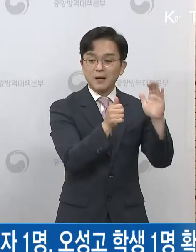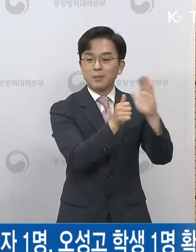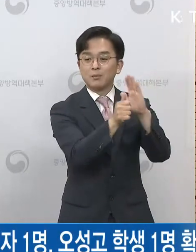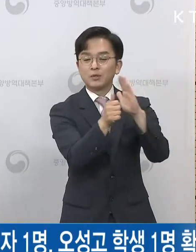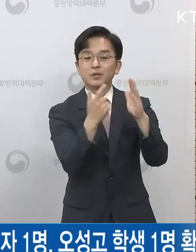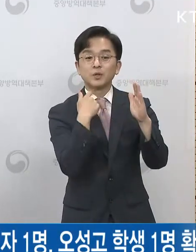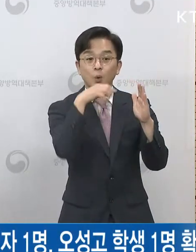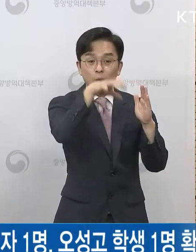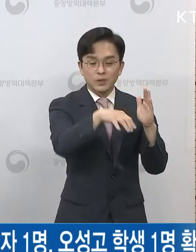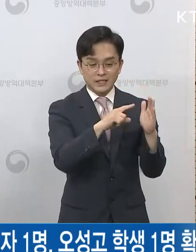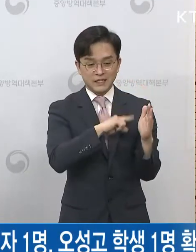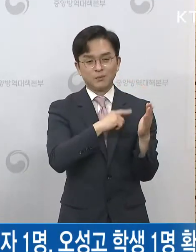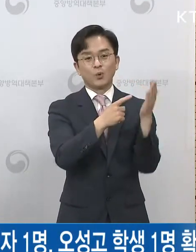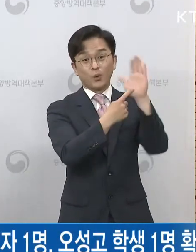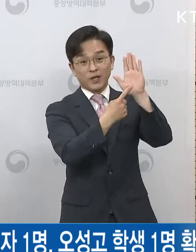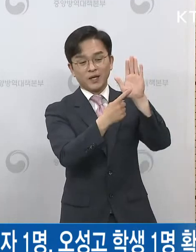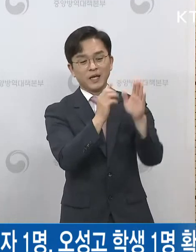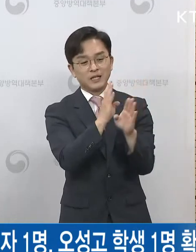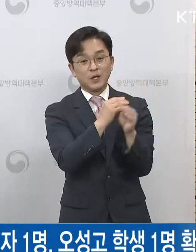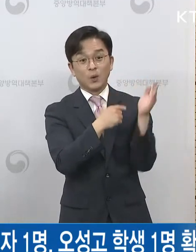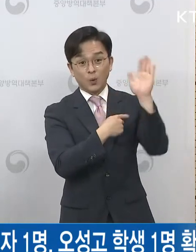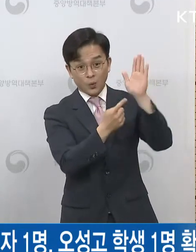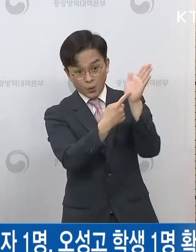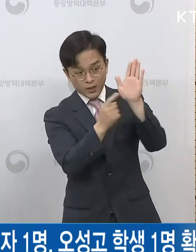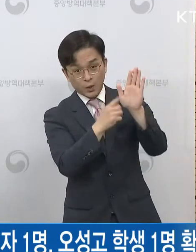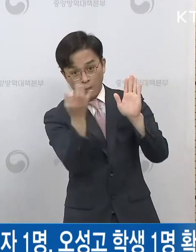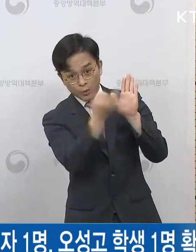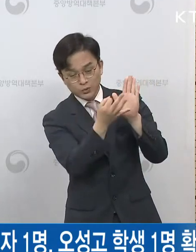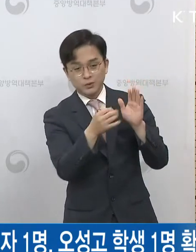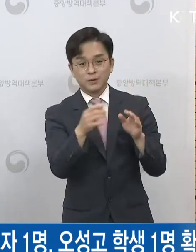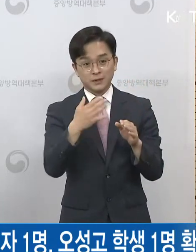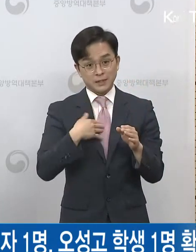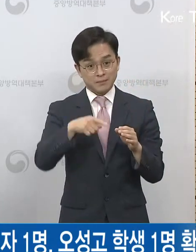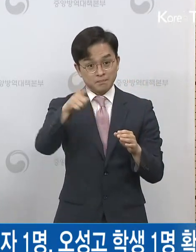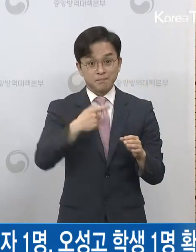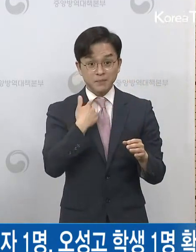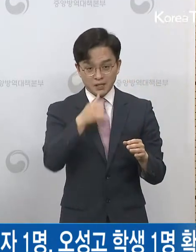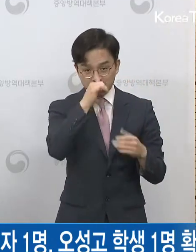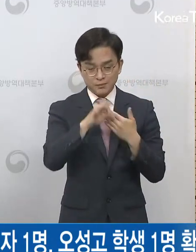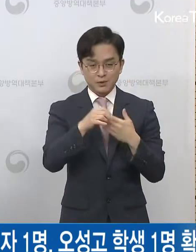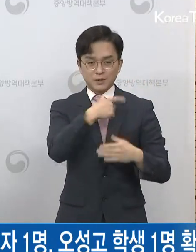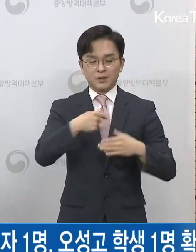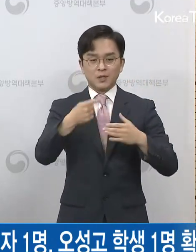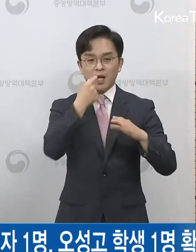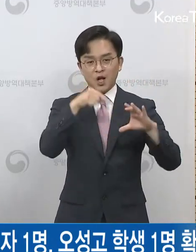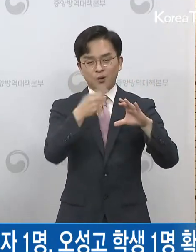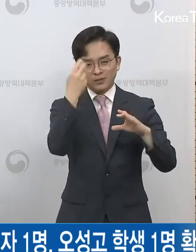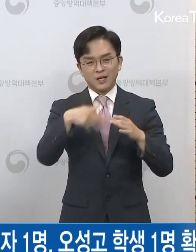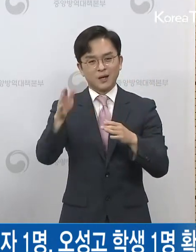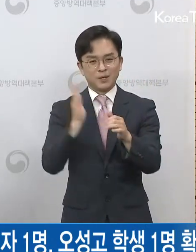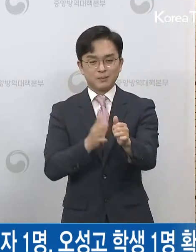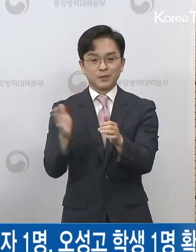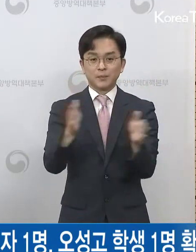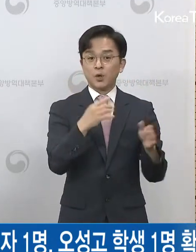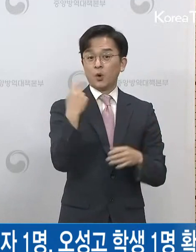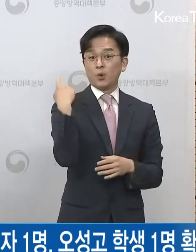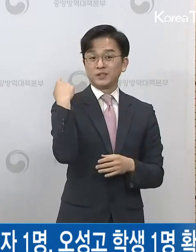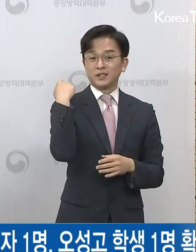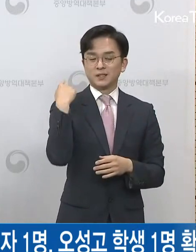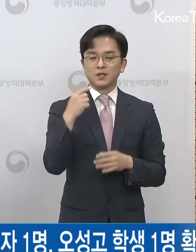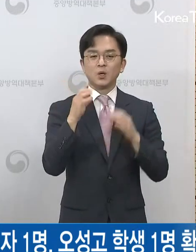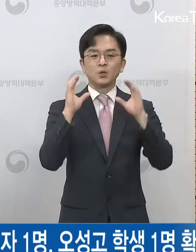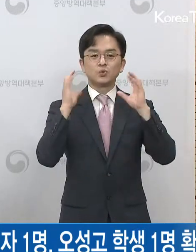어제 브리핑 때 말씀드렸던 코로나19 연관 소아청소년 다기간 염증증후군과 관련해서